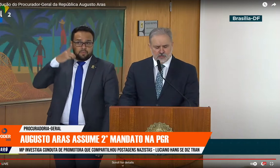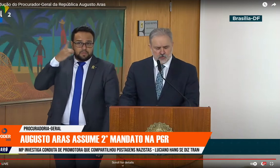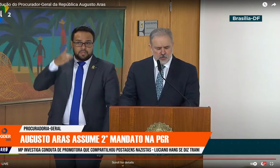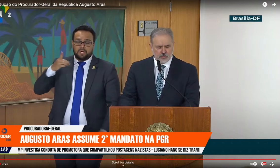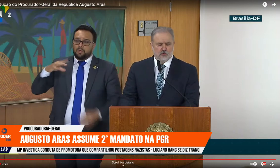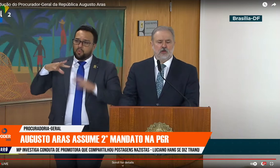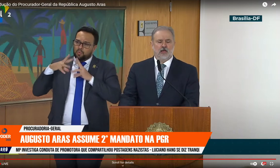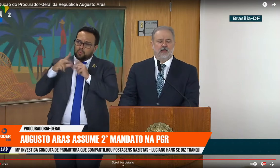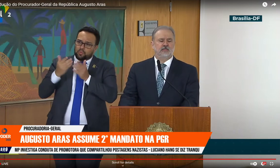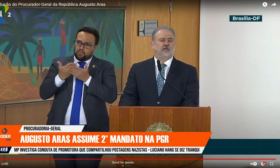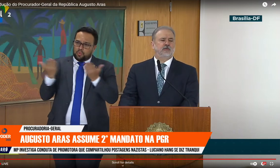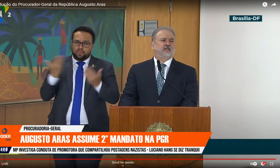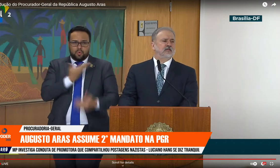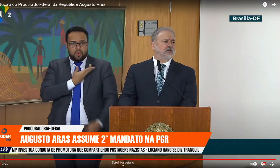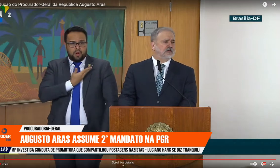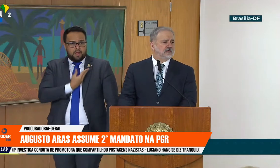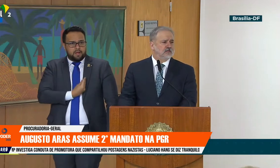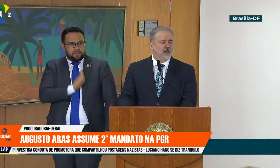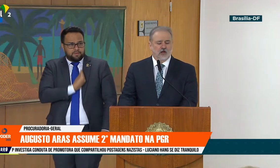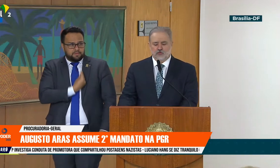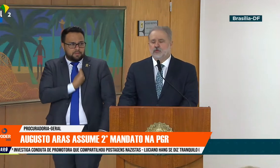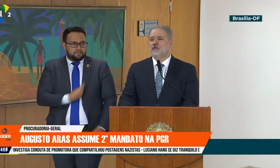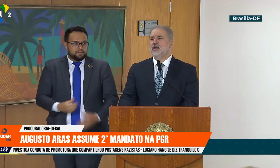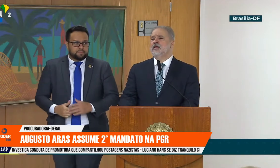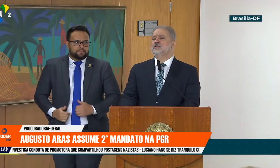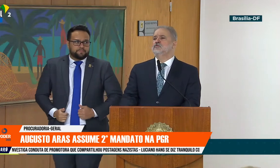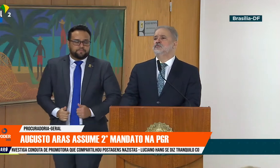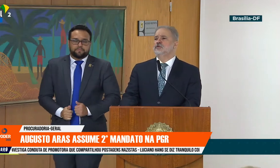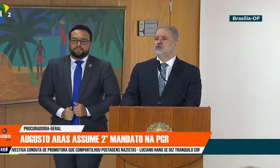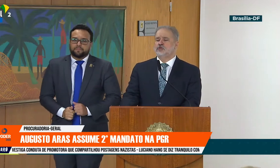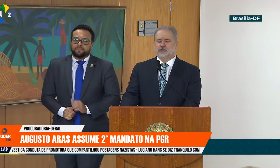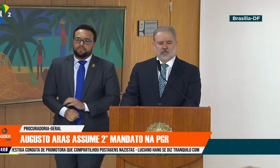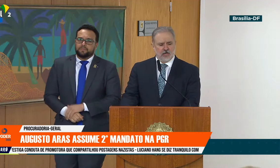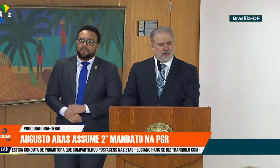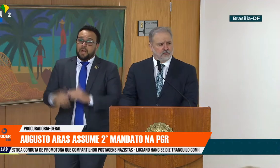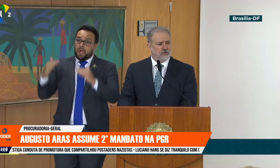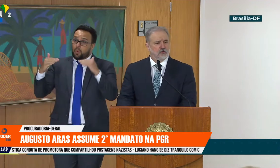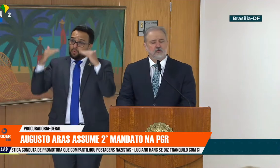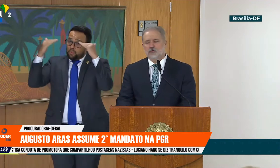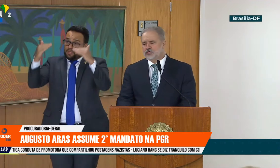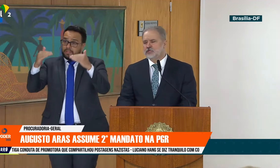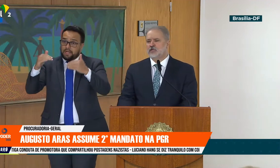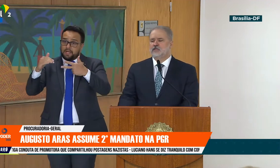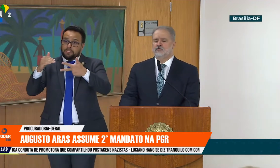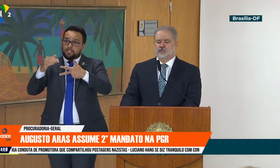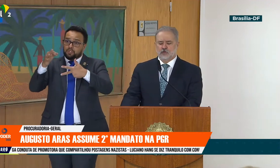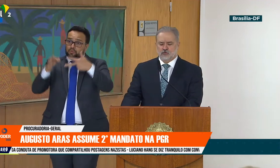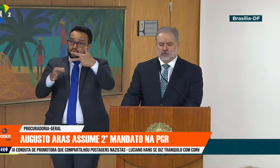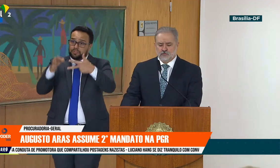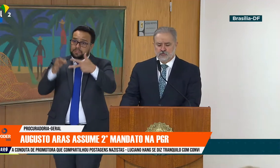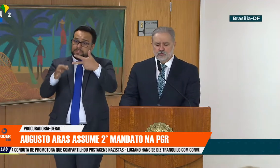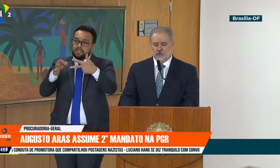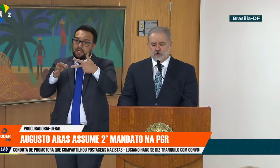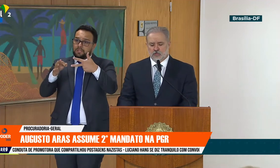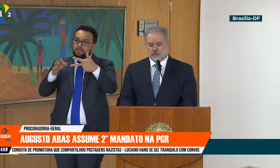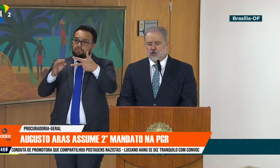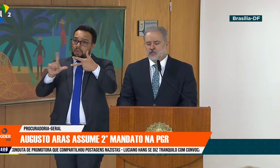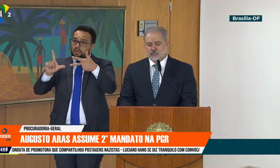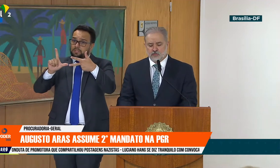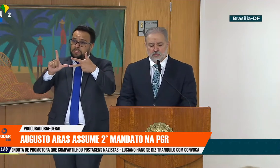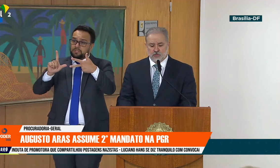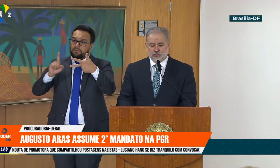senhoras e senhores, colegas aqui presentes, autoridades do Poder Judiciário, do Legislativo e do Executivo,